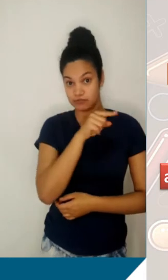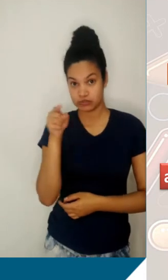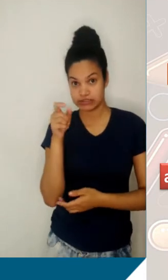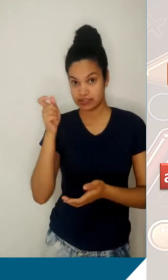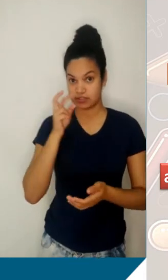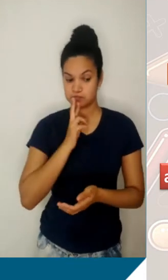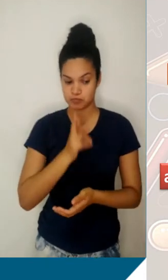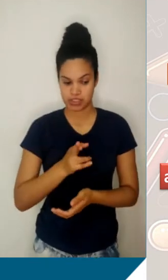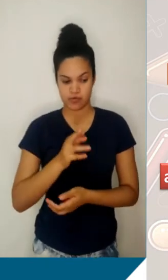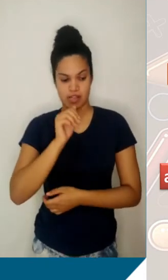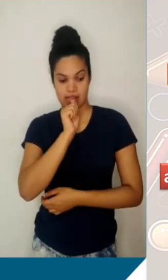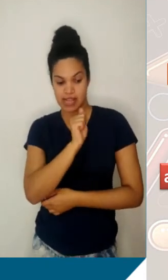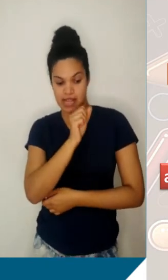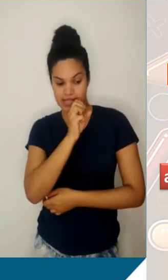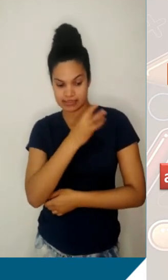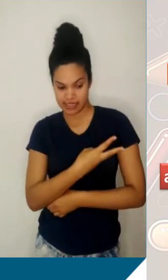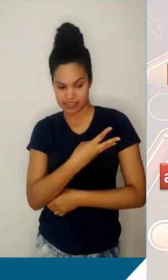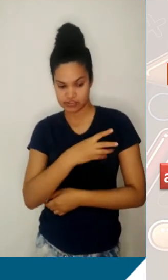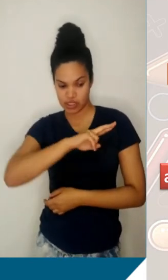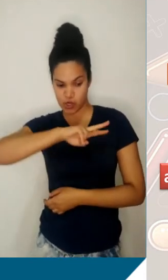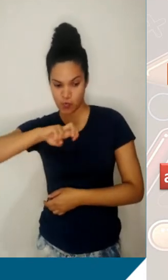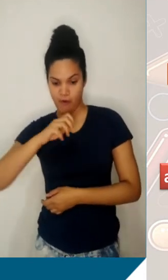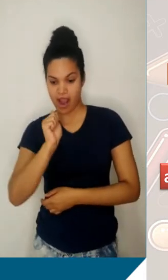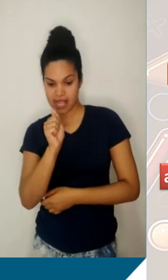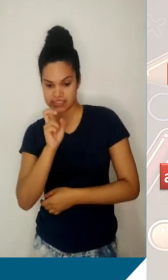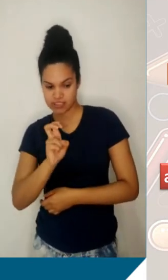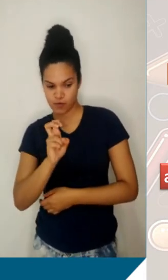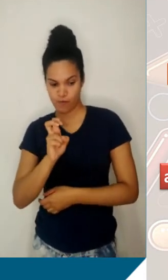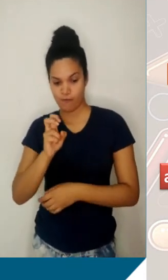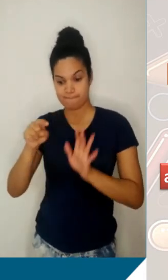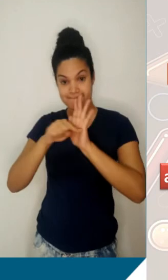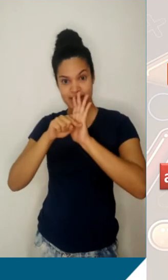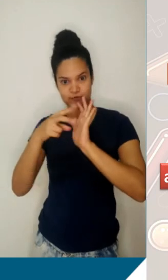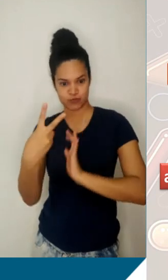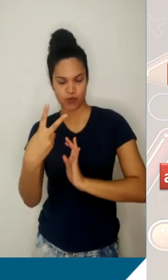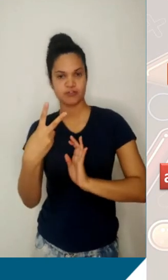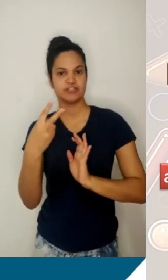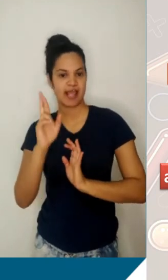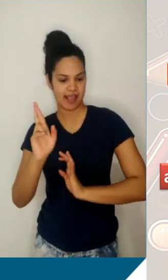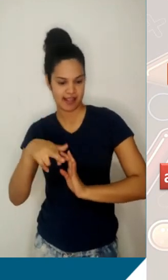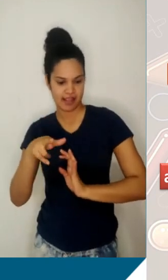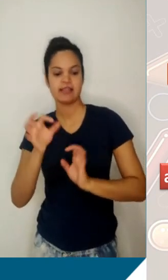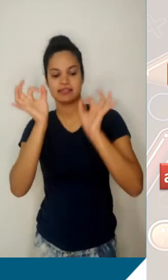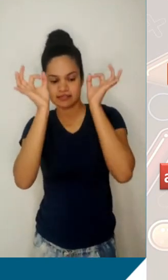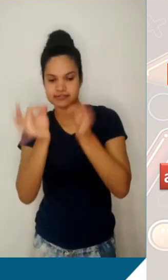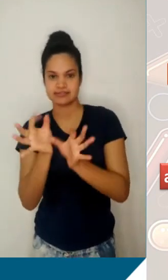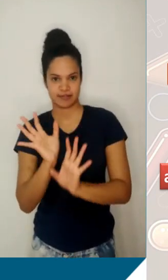se você escreveu que o A3 é o A5 menos duas razões, você acertou. quê? Partindo do termo de posição 5, nós devemos